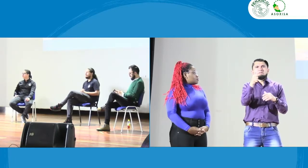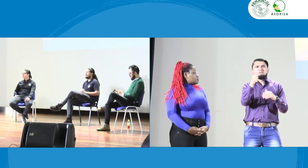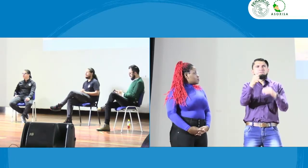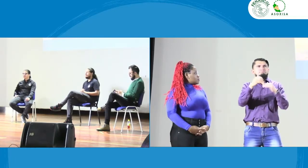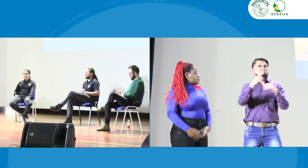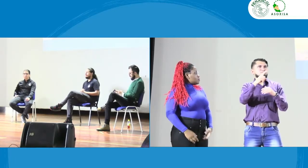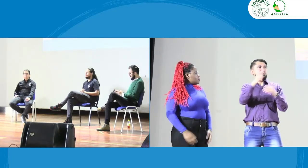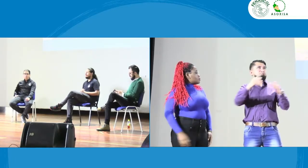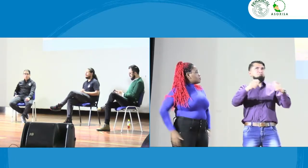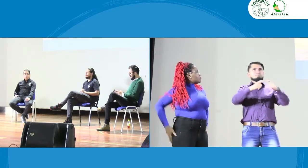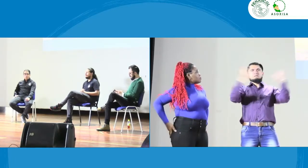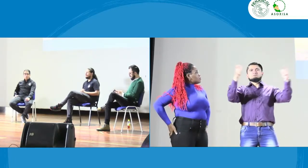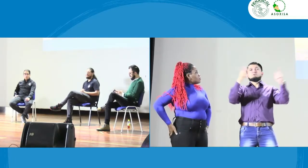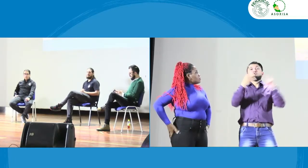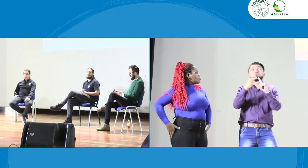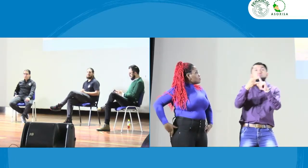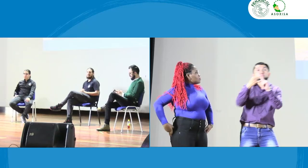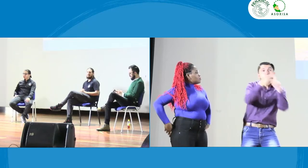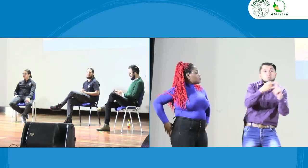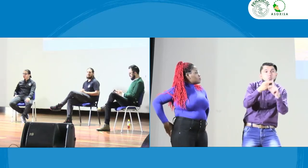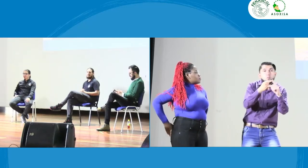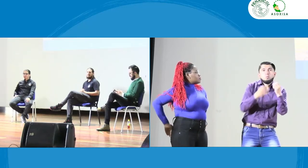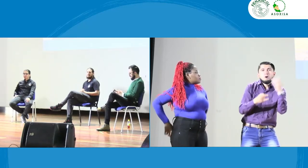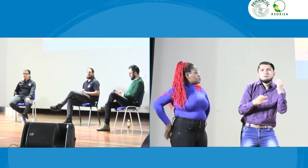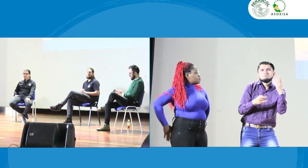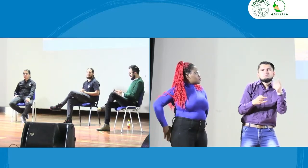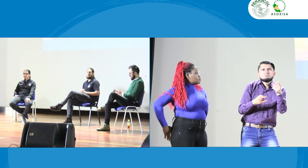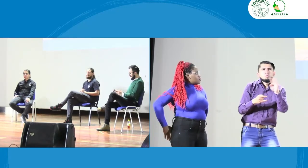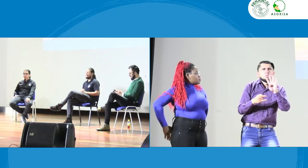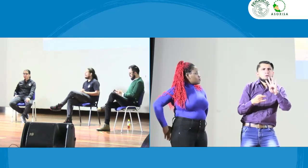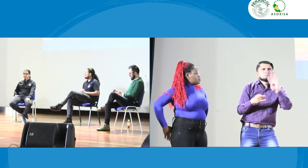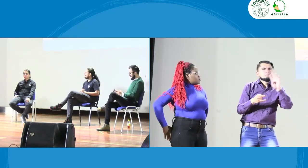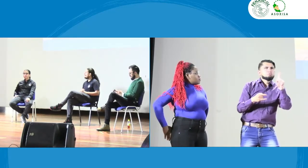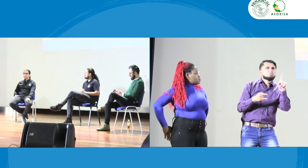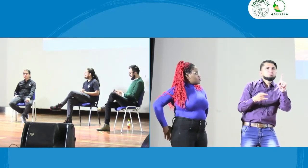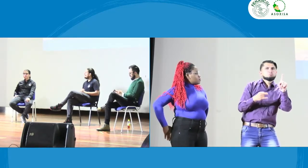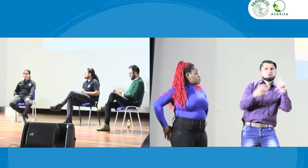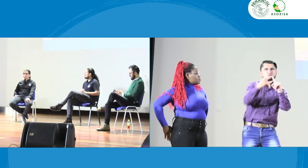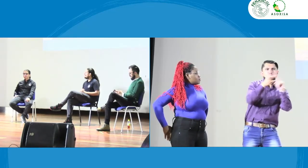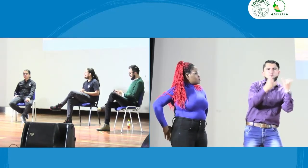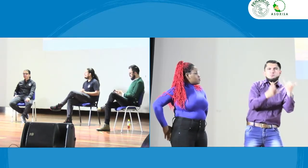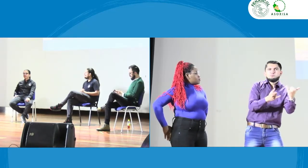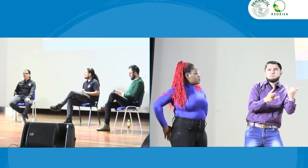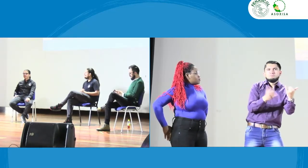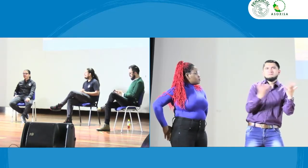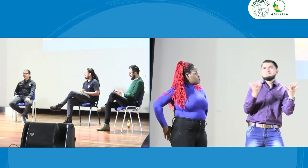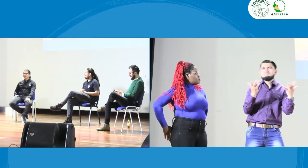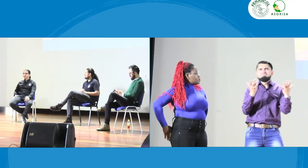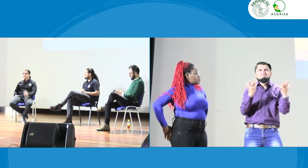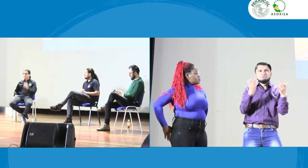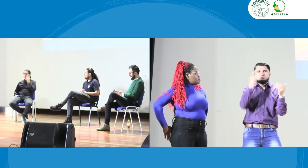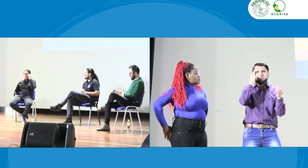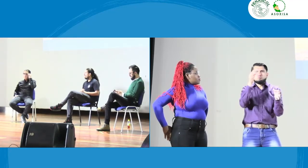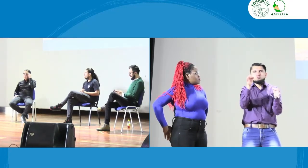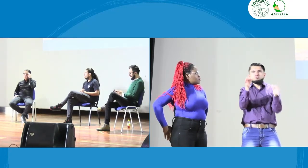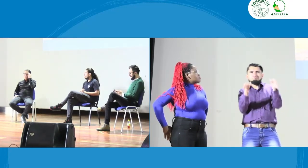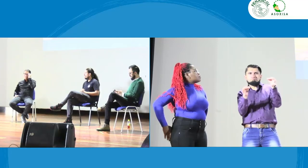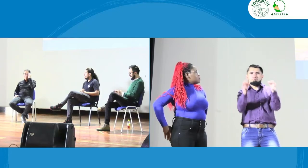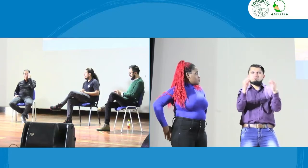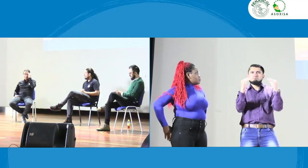personas en presencial que son 110 personas y en Zoom tenemos aproximadamente 41 personas razón por